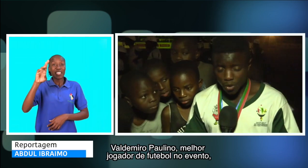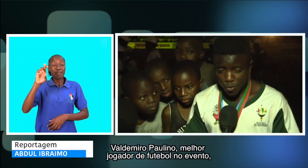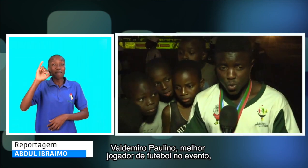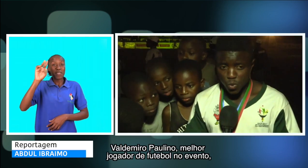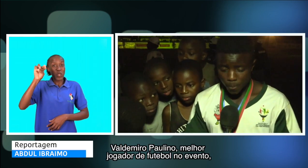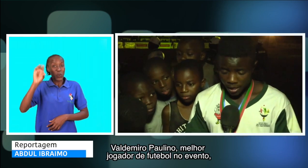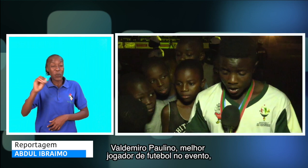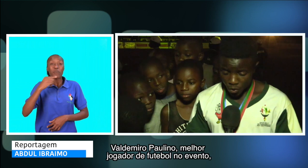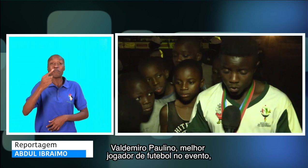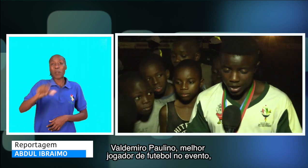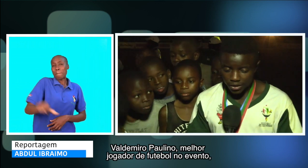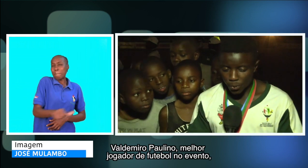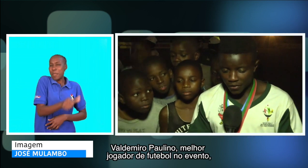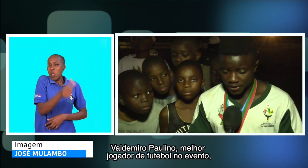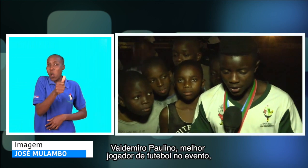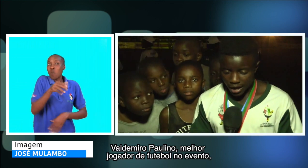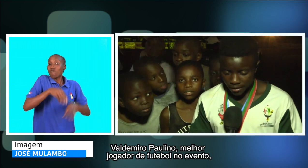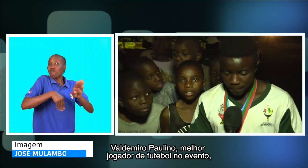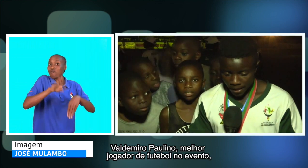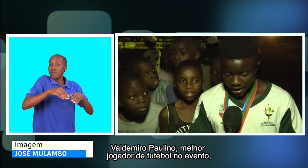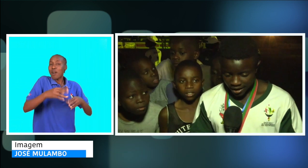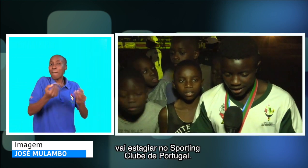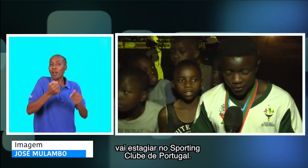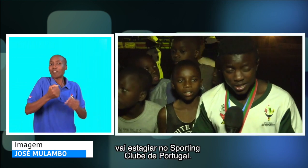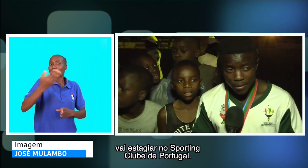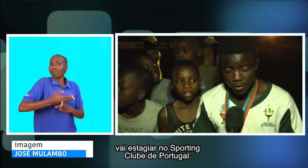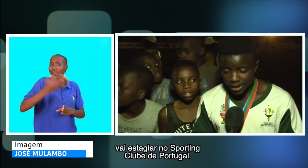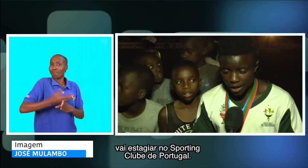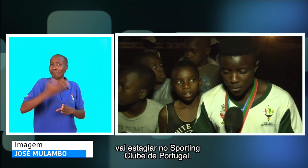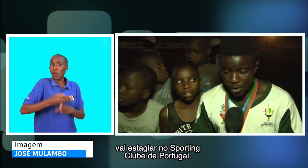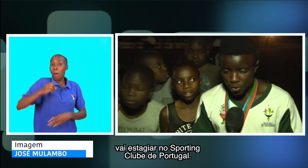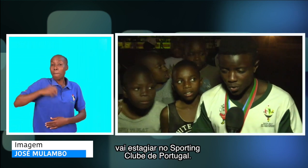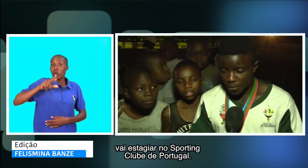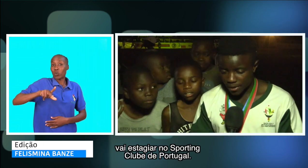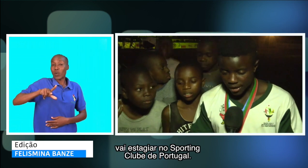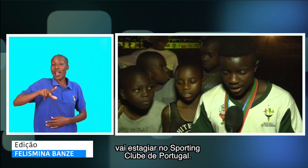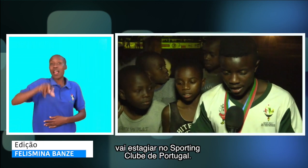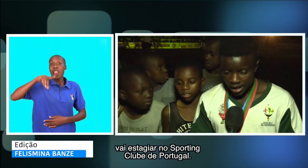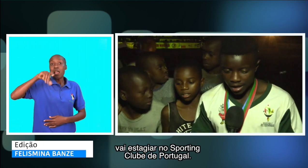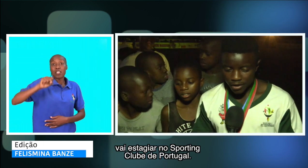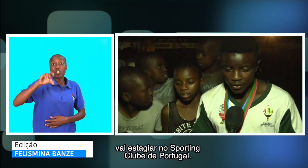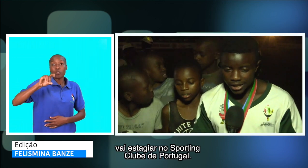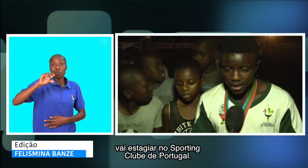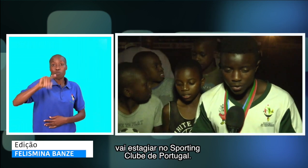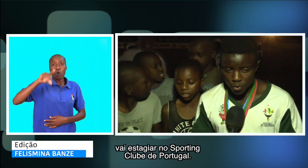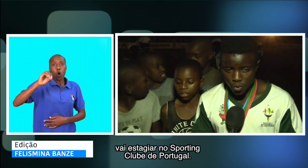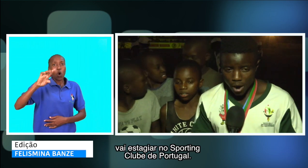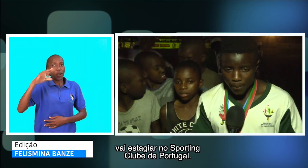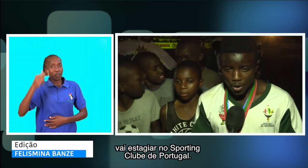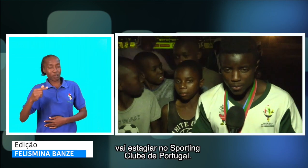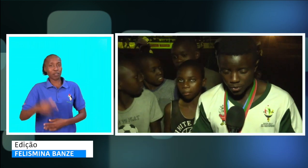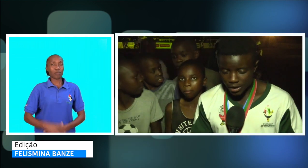jogador de futebol do evento, vai estagiar no Sporting Clube de Portugal.